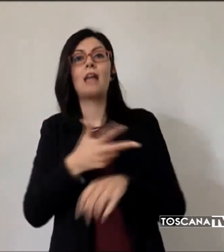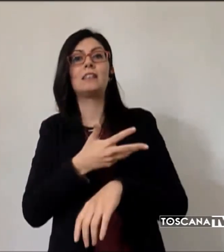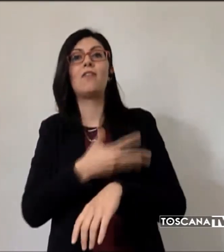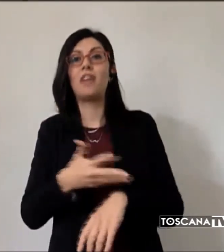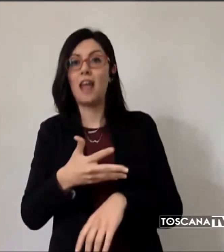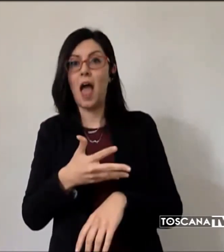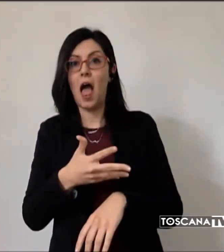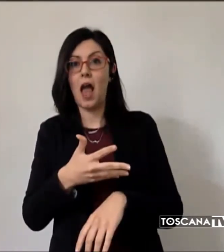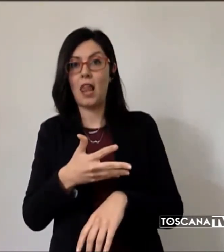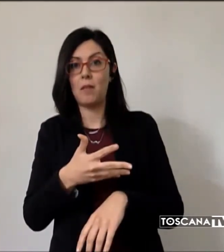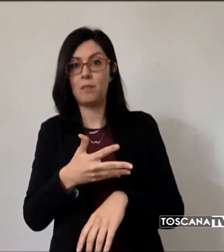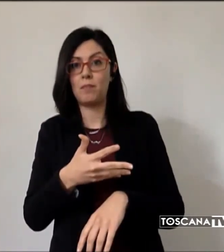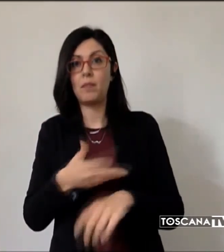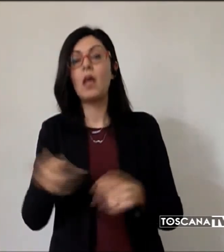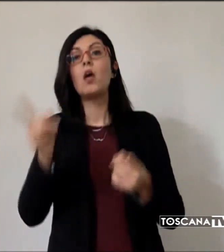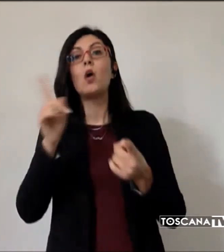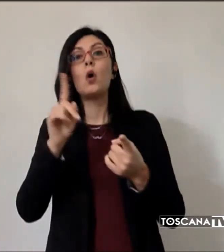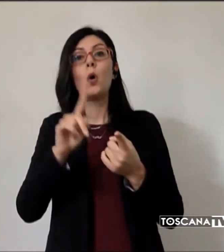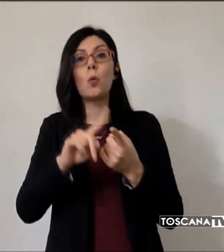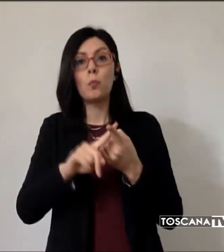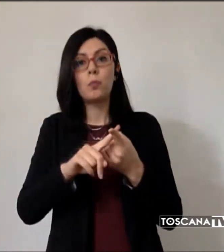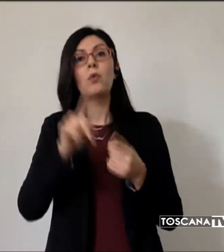testati anche i familiari.